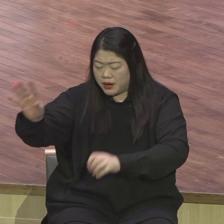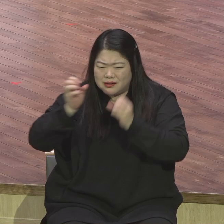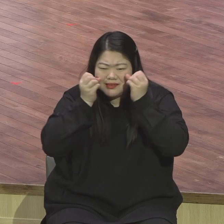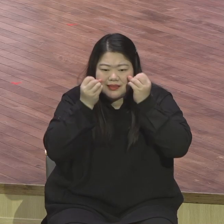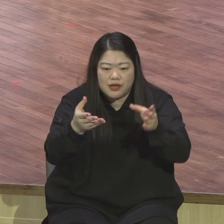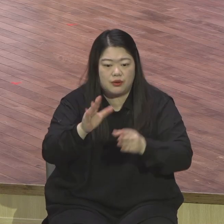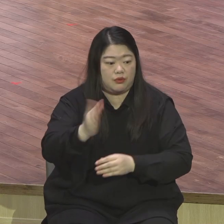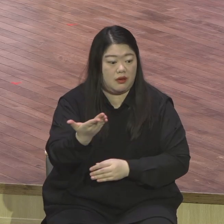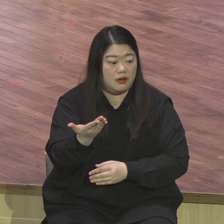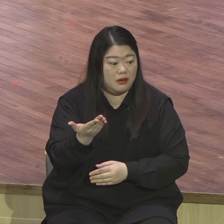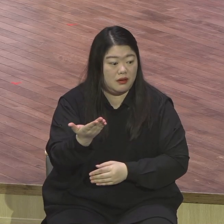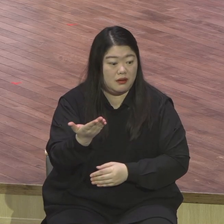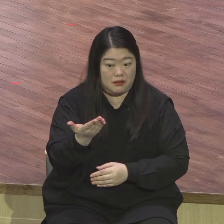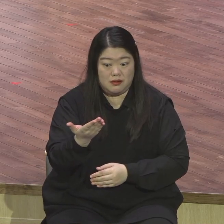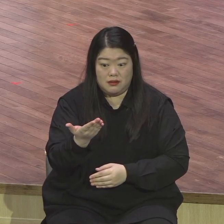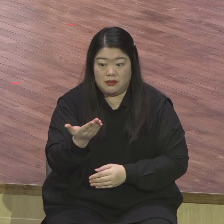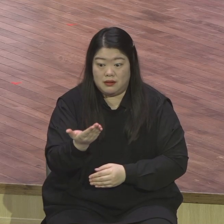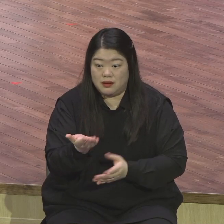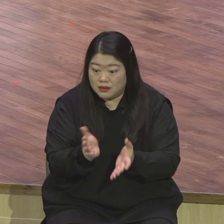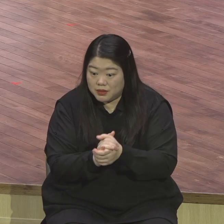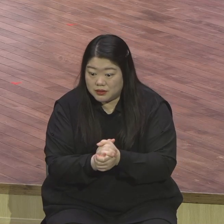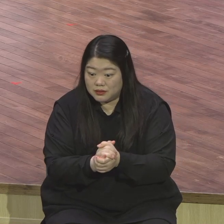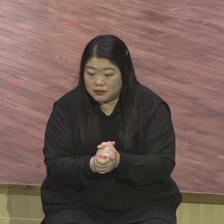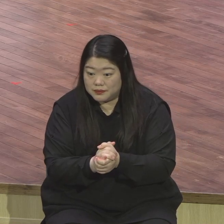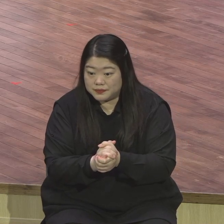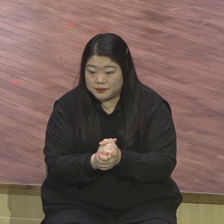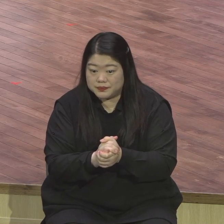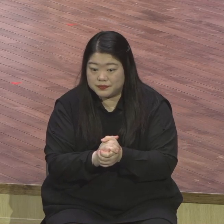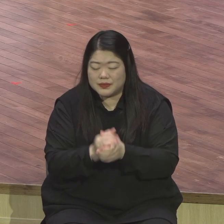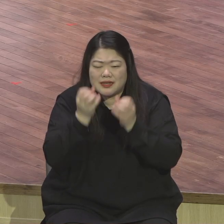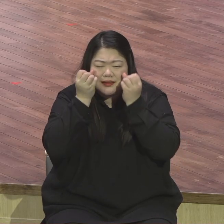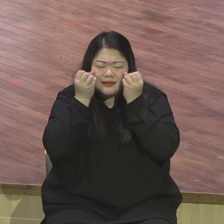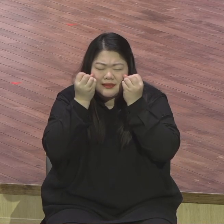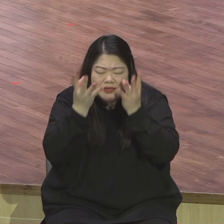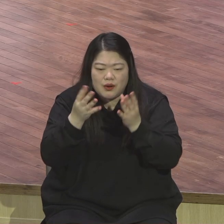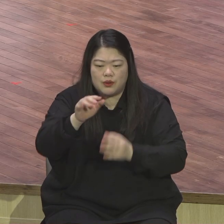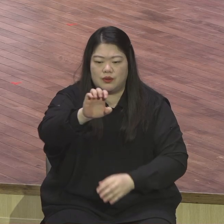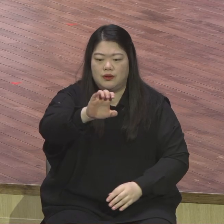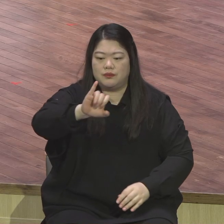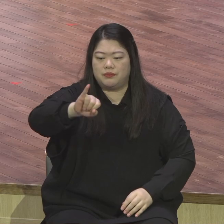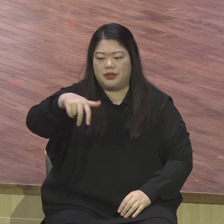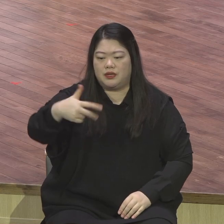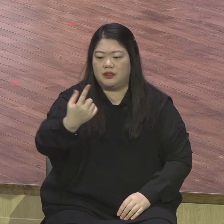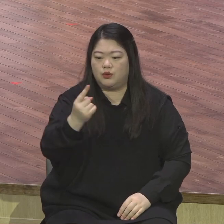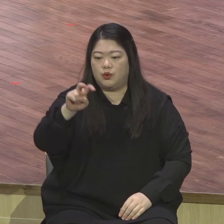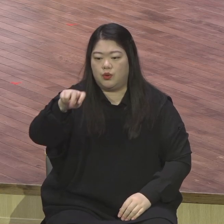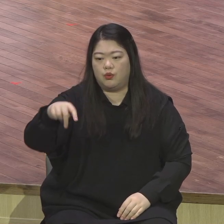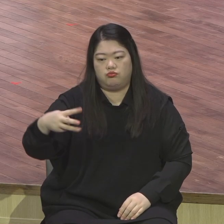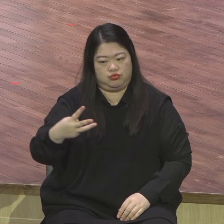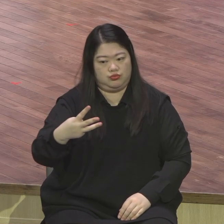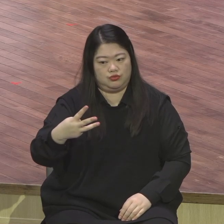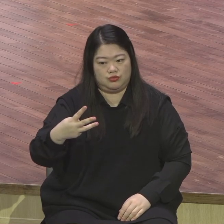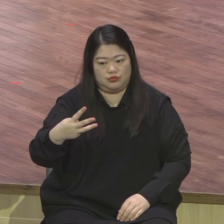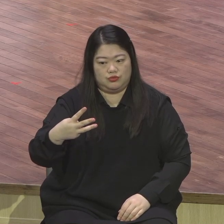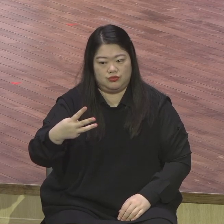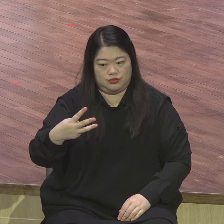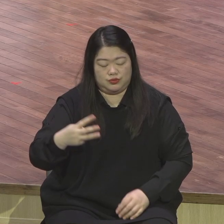버리고 이제는 새로운 피조물로 변화된 존재가 바로 보금 가진 성도다